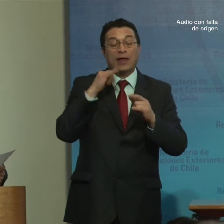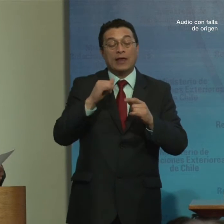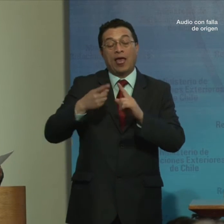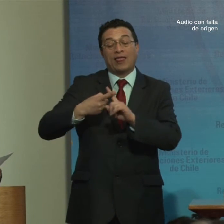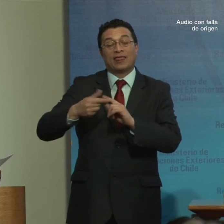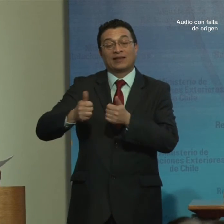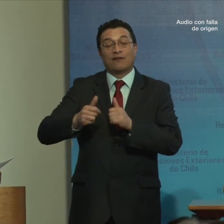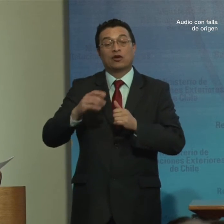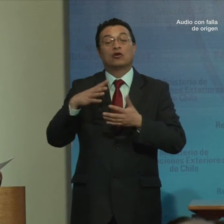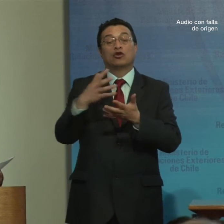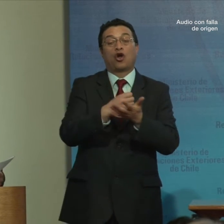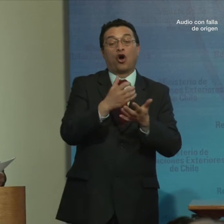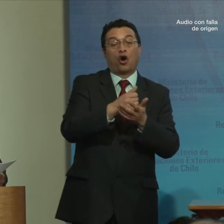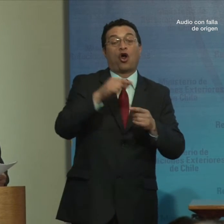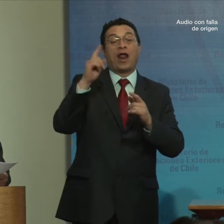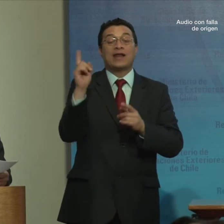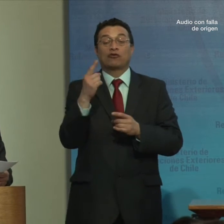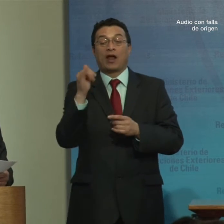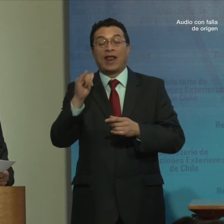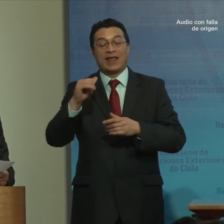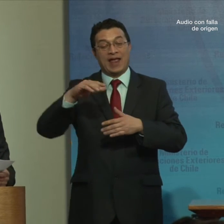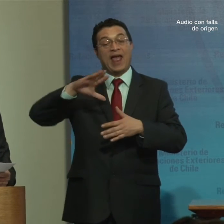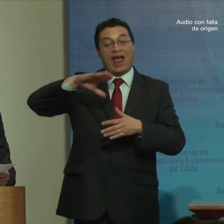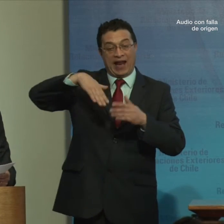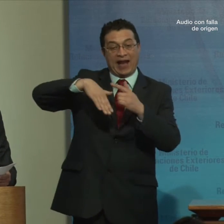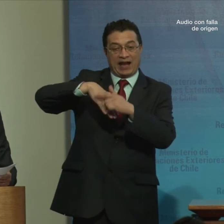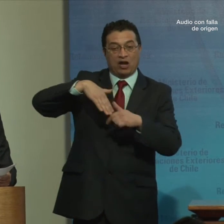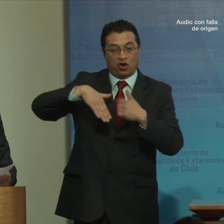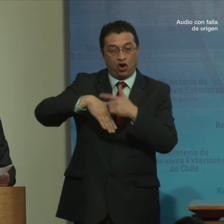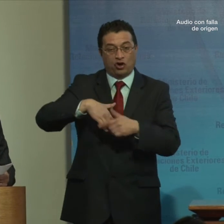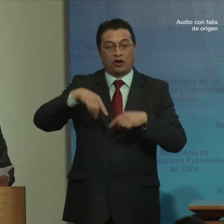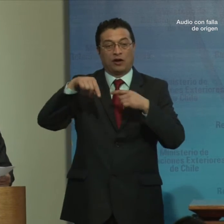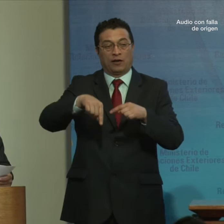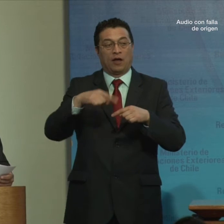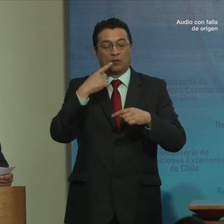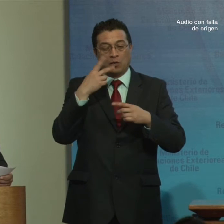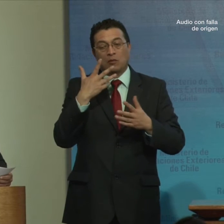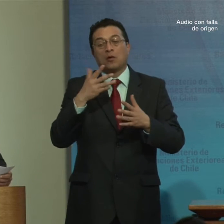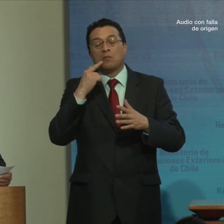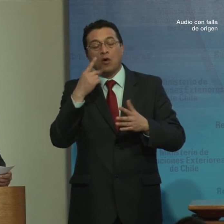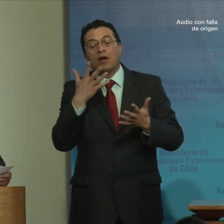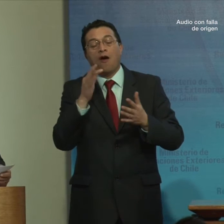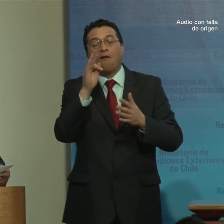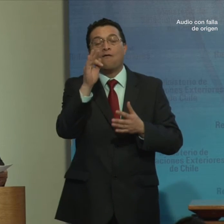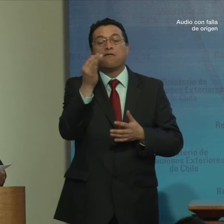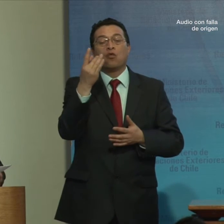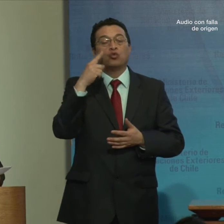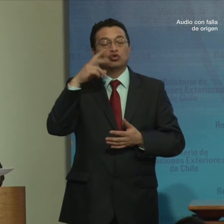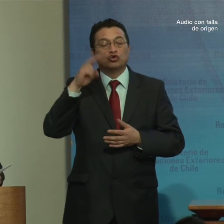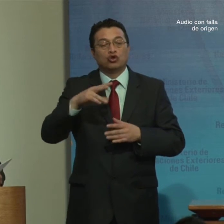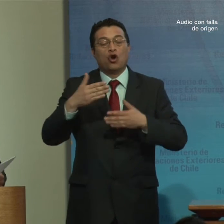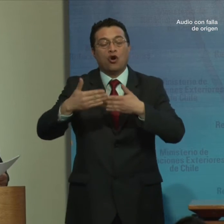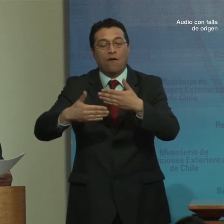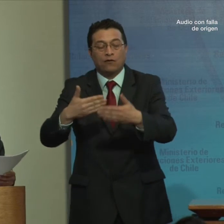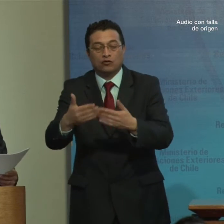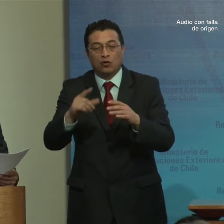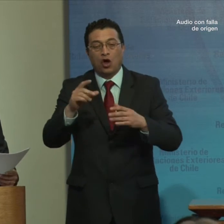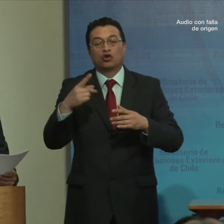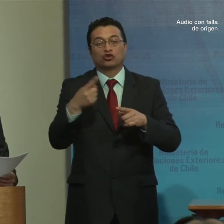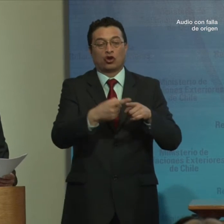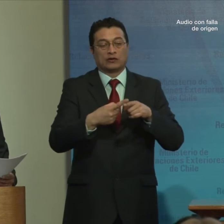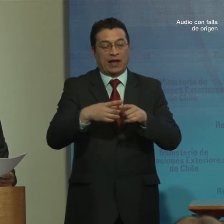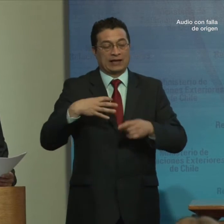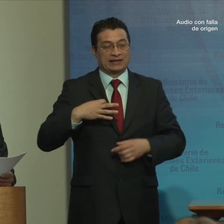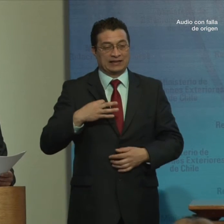y nacional Así como sobre el rol Y la contribución de la sociedad civil Tengo la grado de